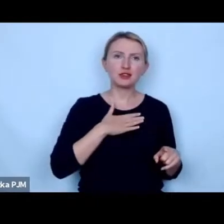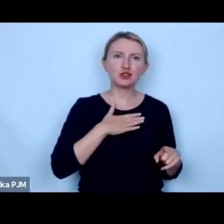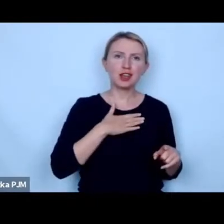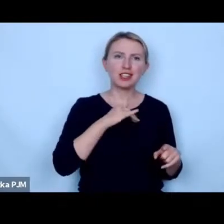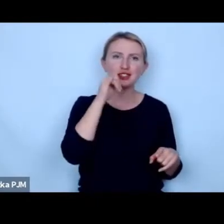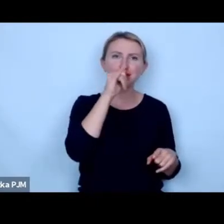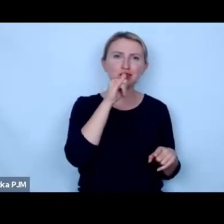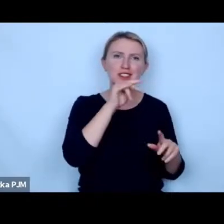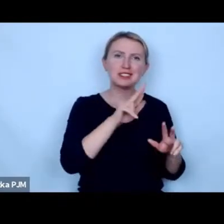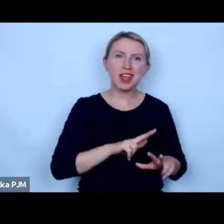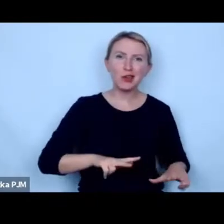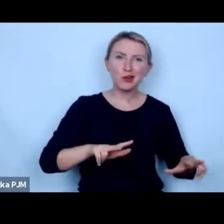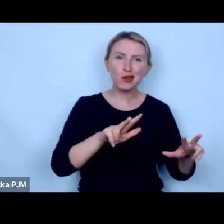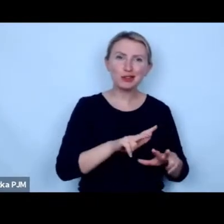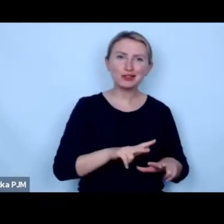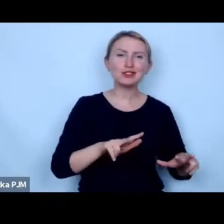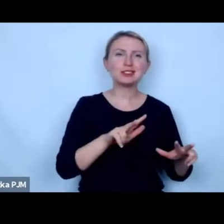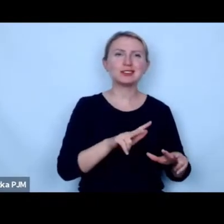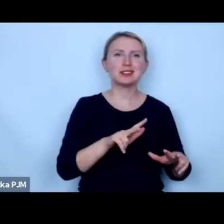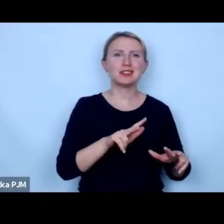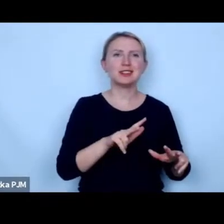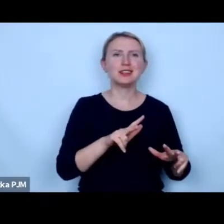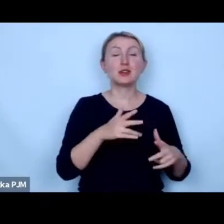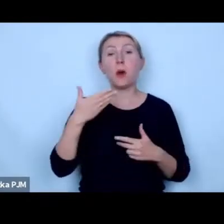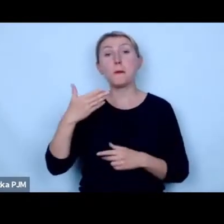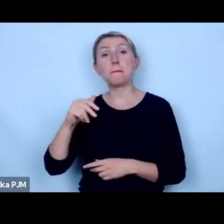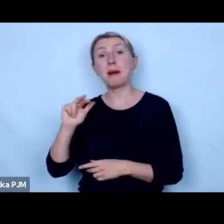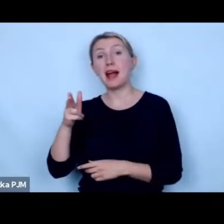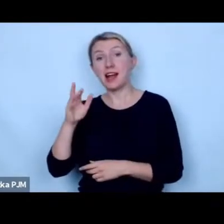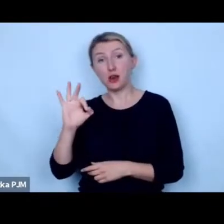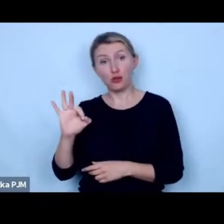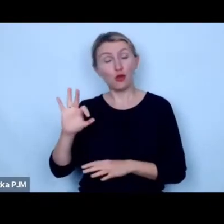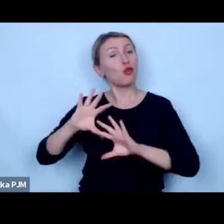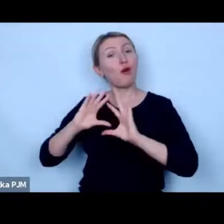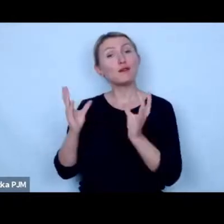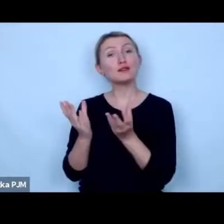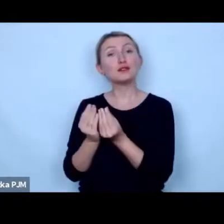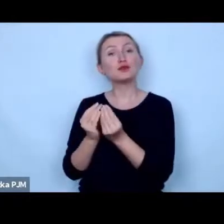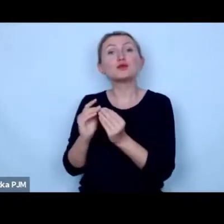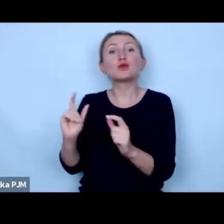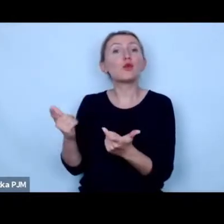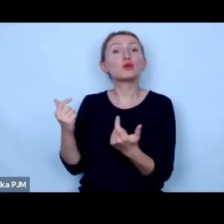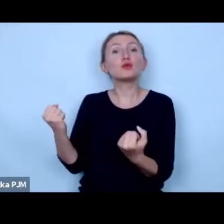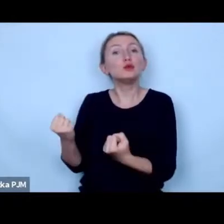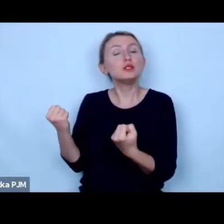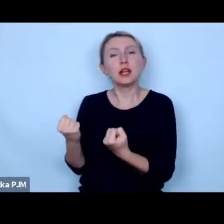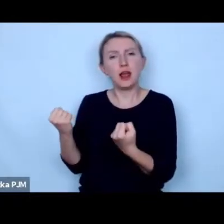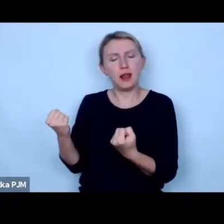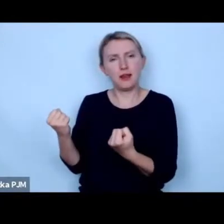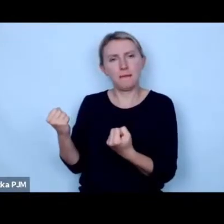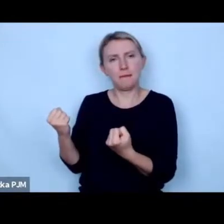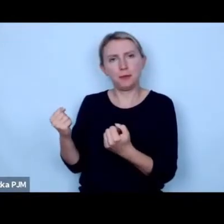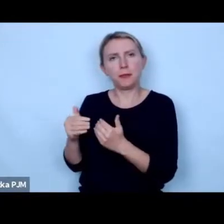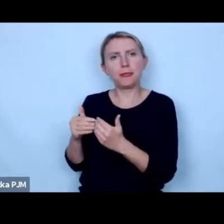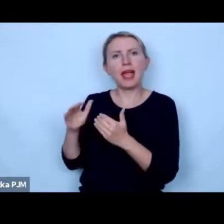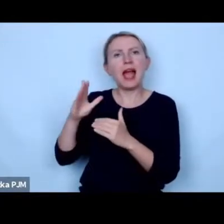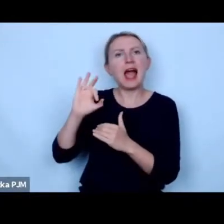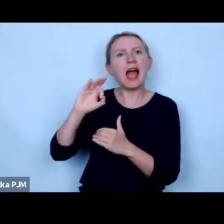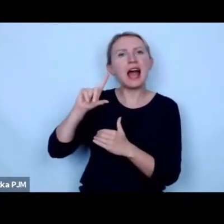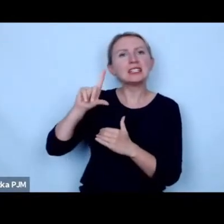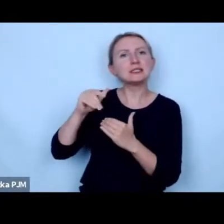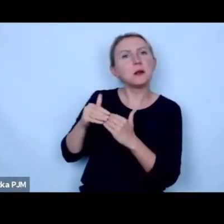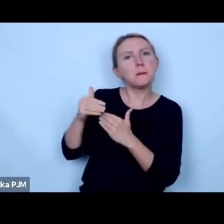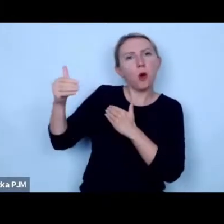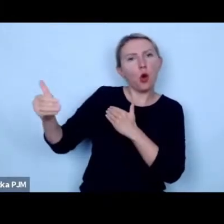rodziny przez skalę makro mam na myśli wszystko to co się dzieje poza azylem dookoła